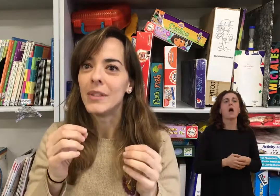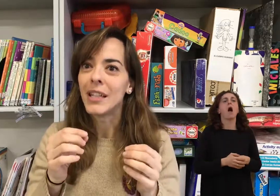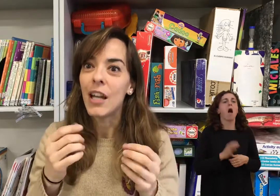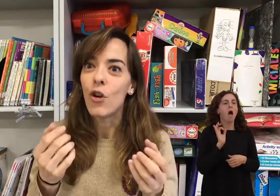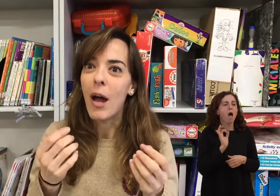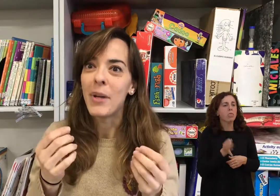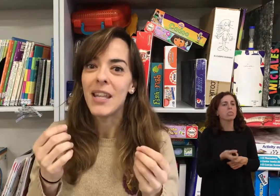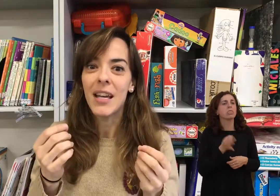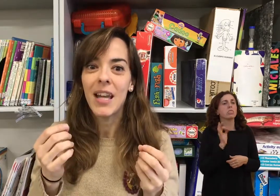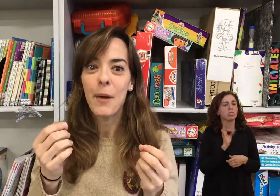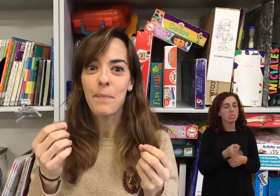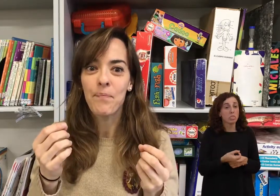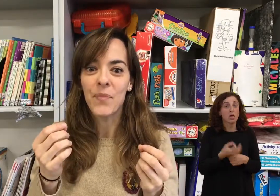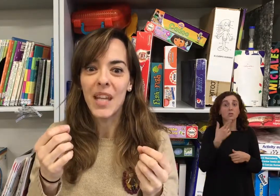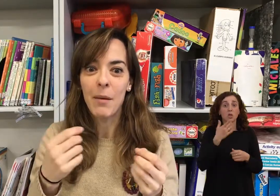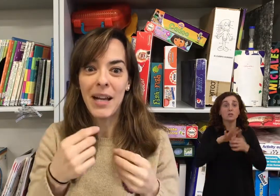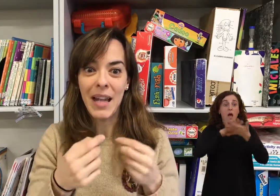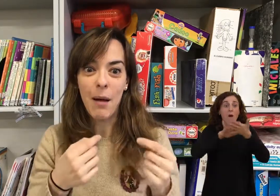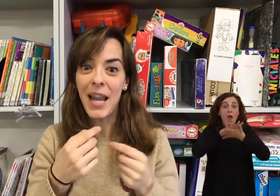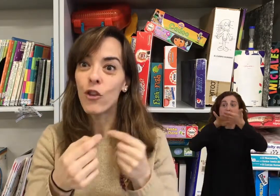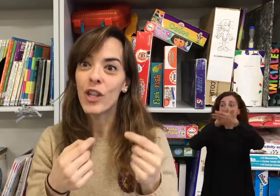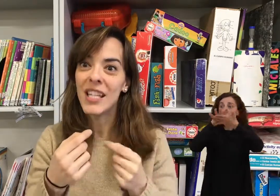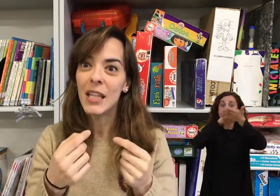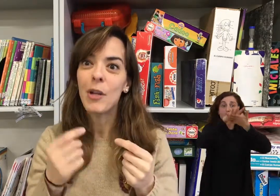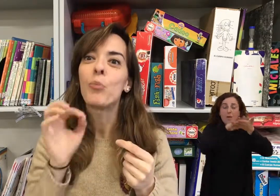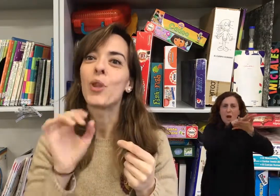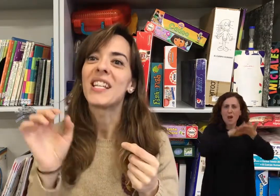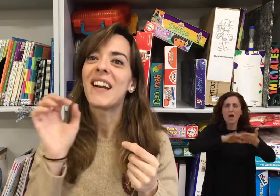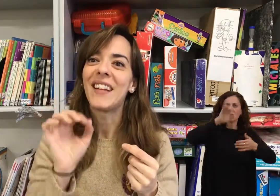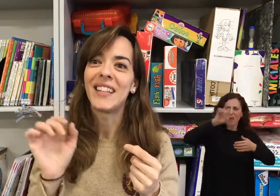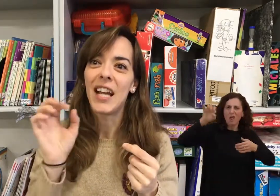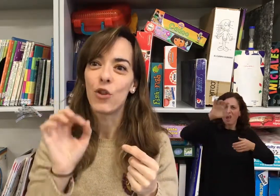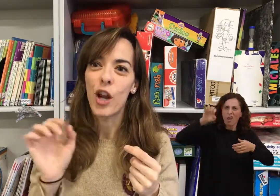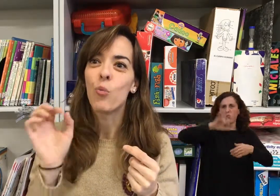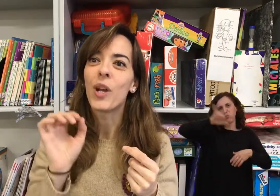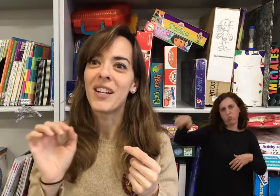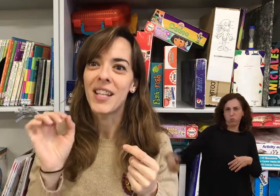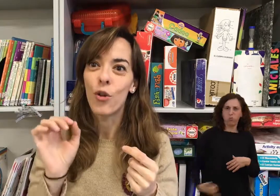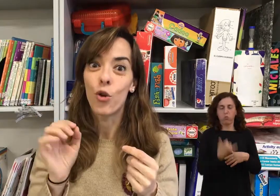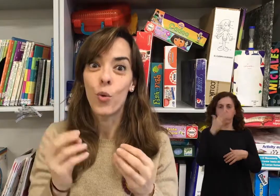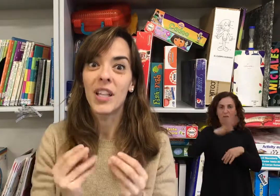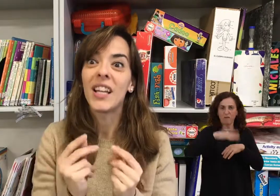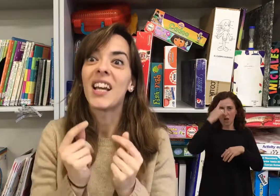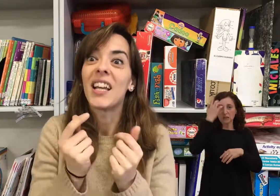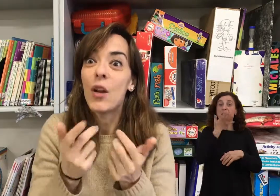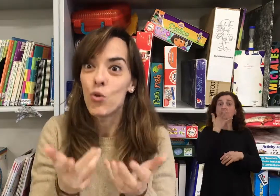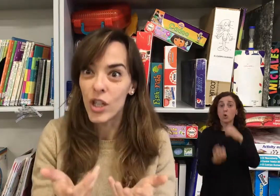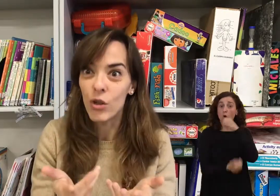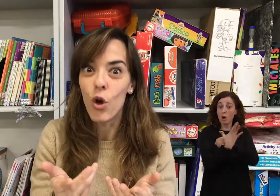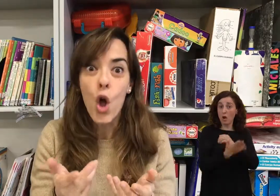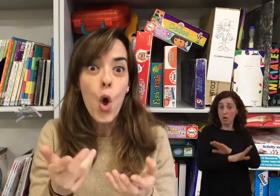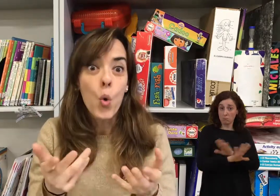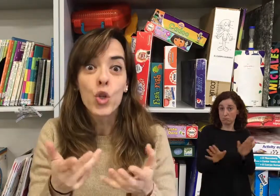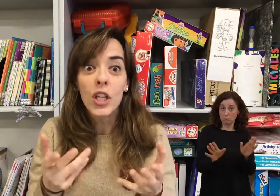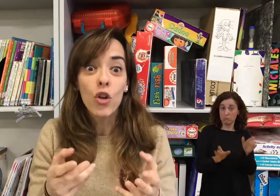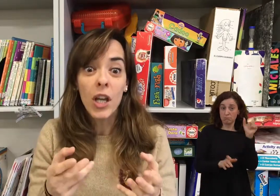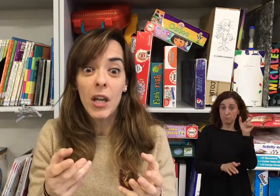claro, a medida que van hablando de ese tema, no pueden estar deletreando, es algo muy cansado, con lo cual tienen que crear un signo, un signo que